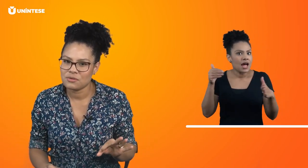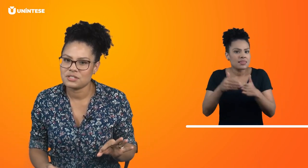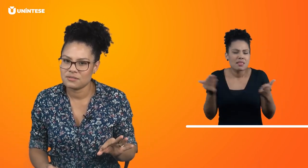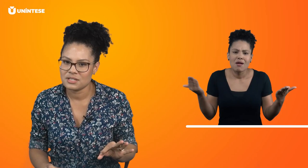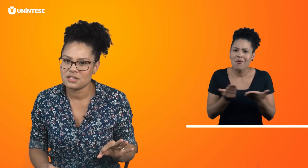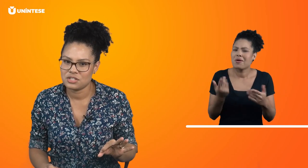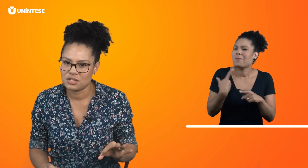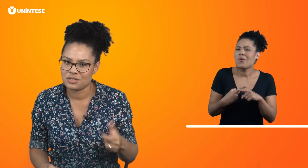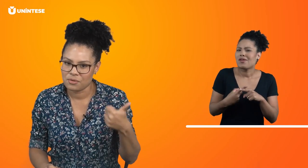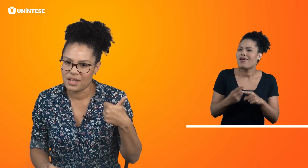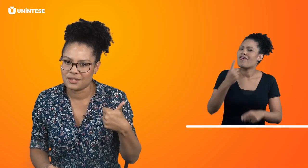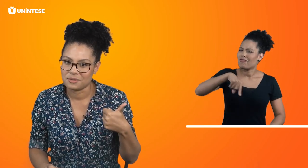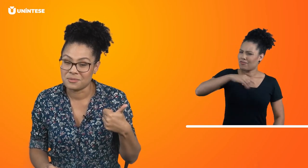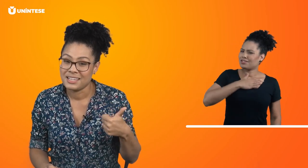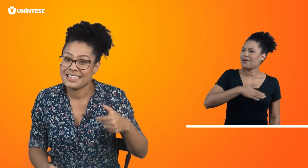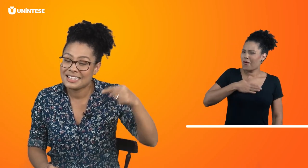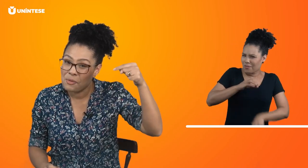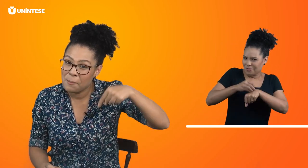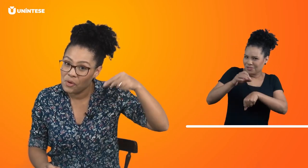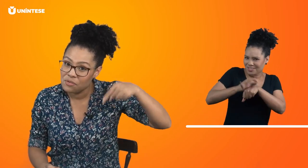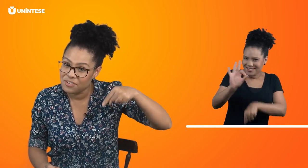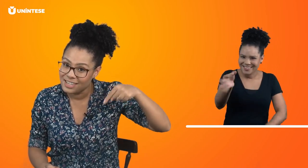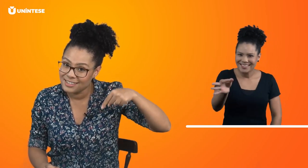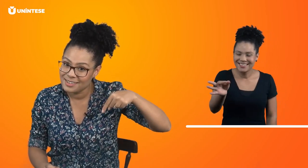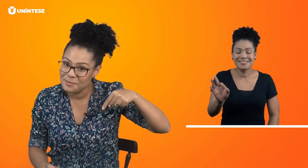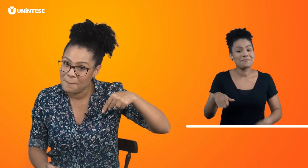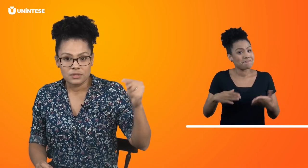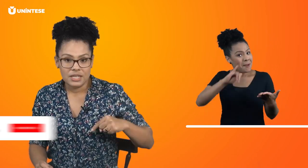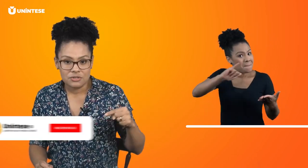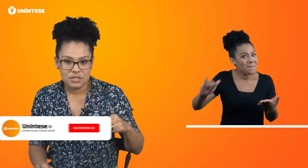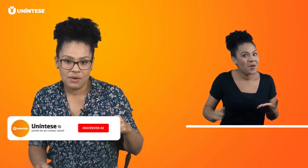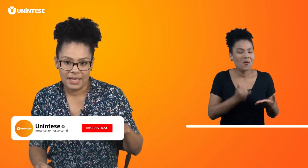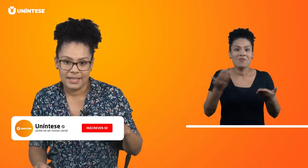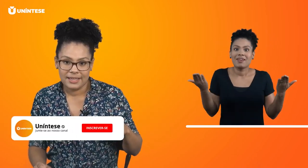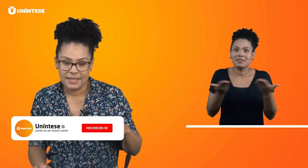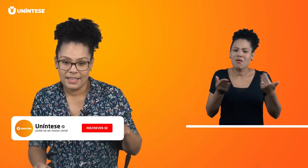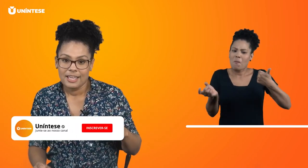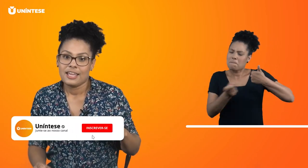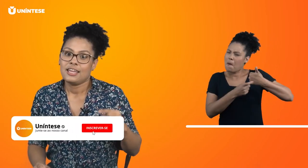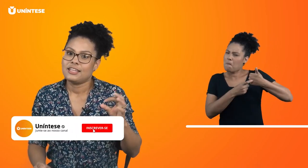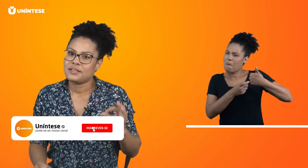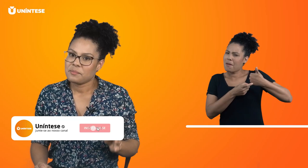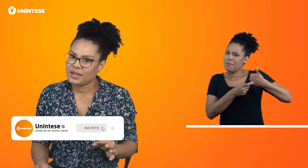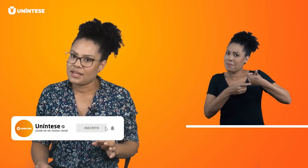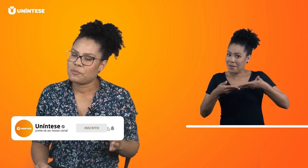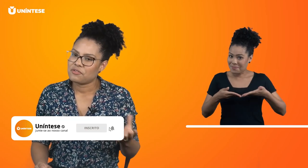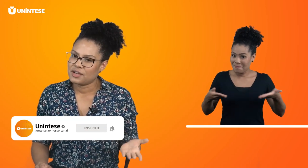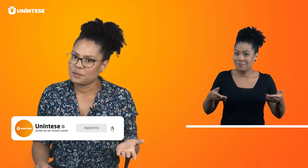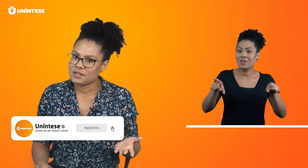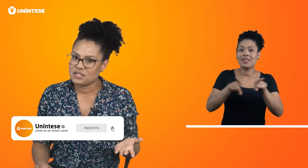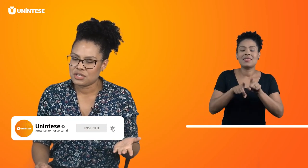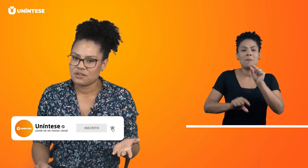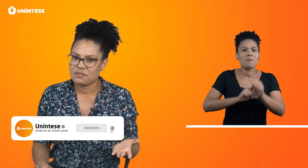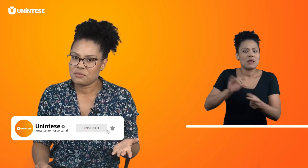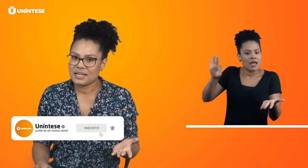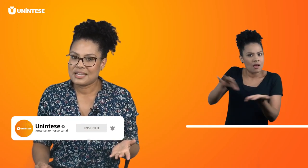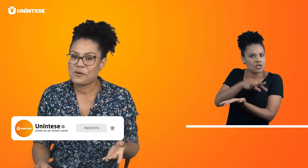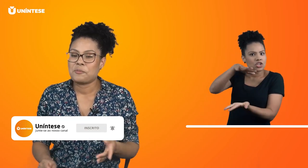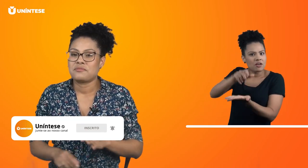gostando dessas dicas, correto? Então, aproveita, deixa o seu like aqui e também aproveita para se inscrever no canal para